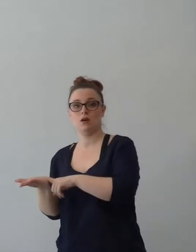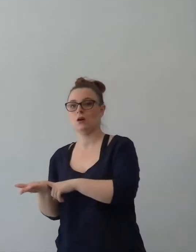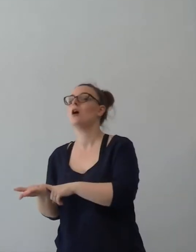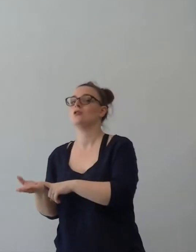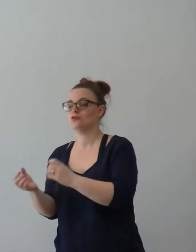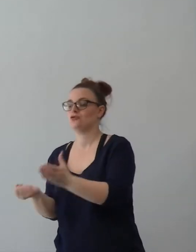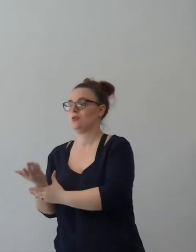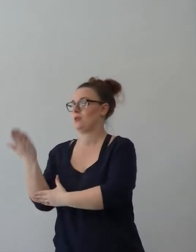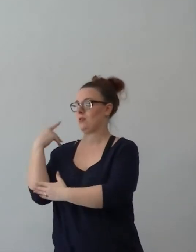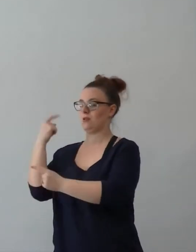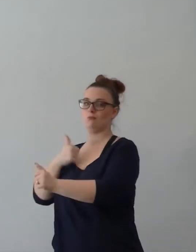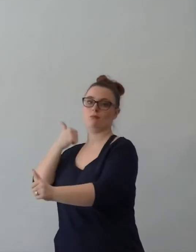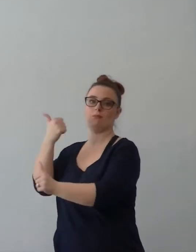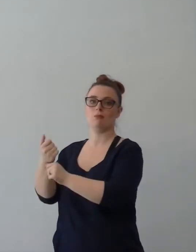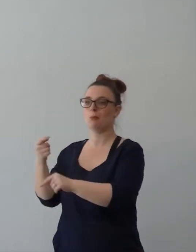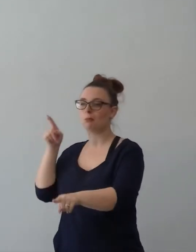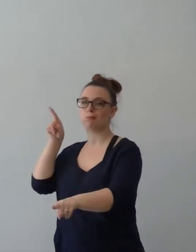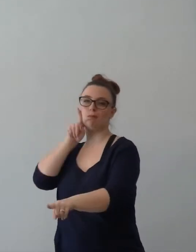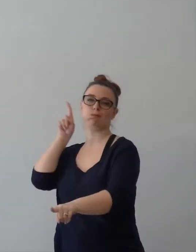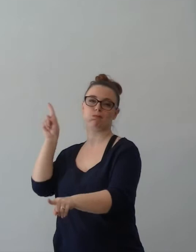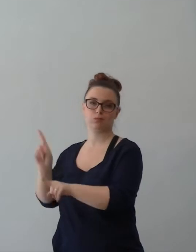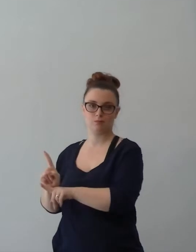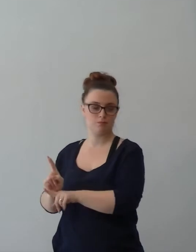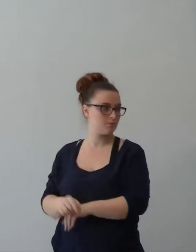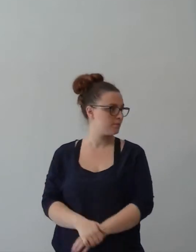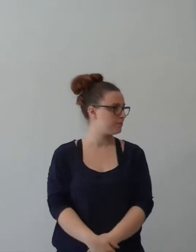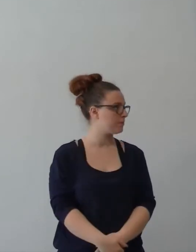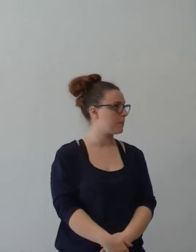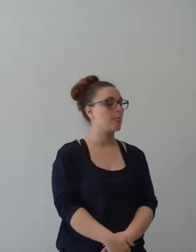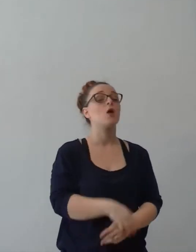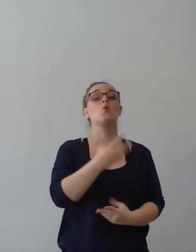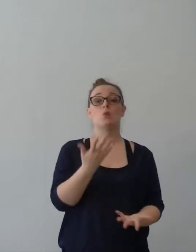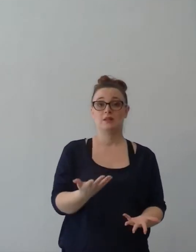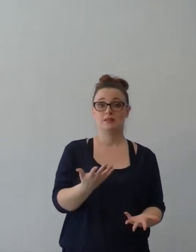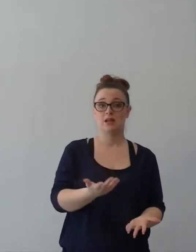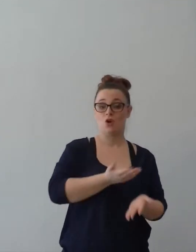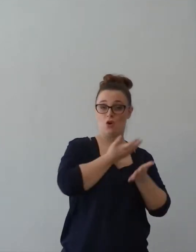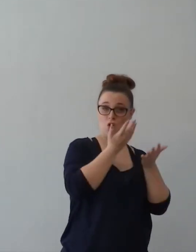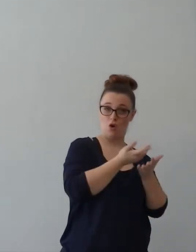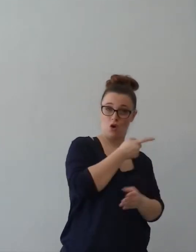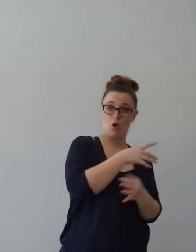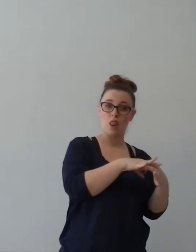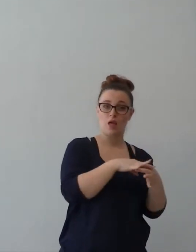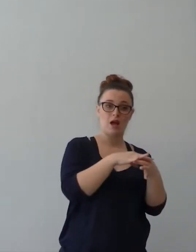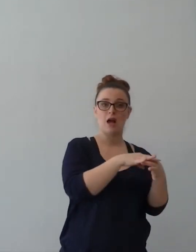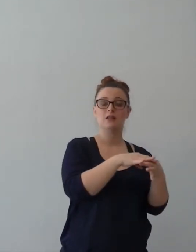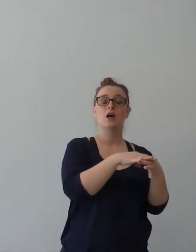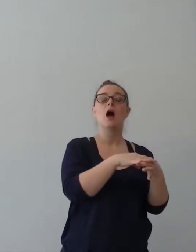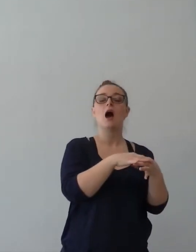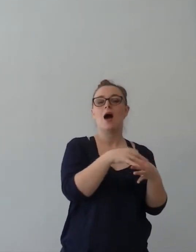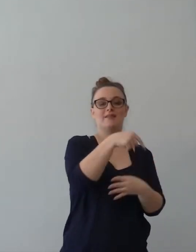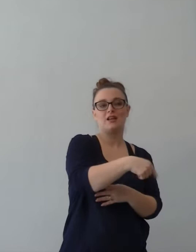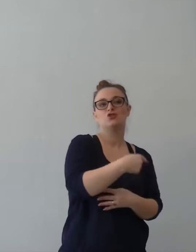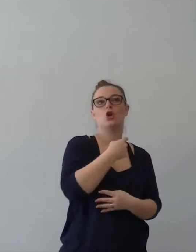La felicità è legata al come sono adesso. Per cui sono sano,